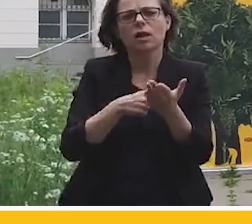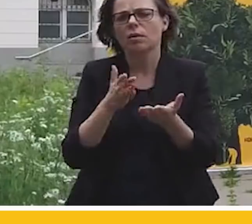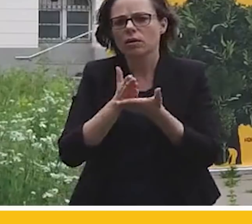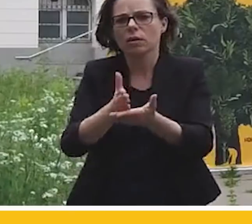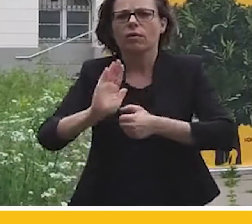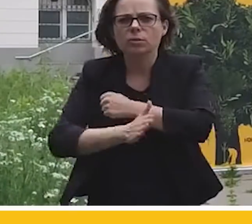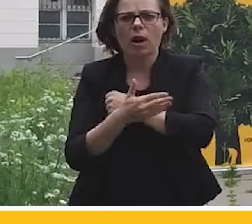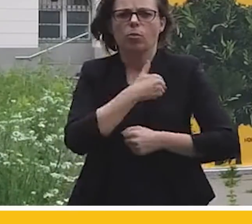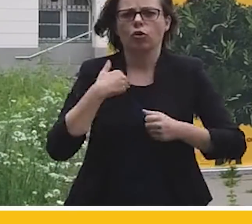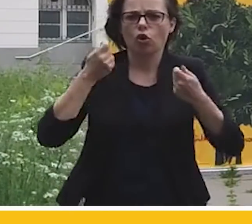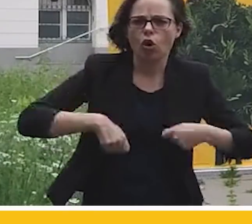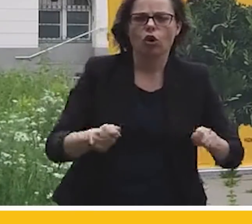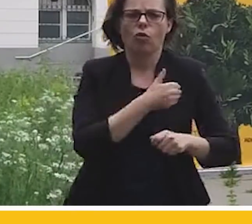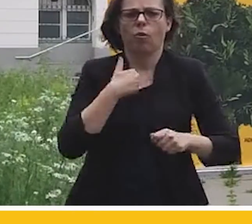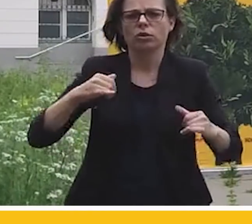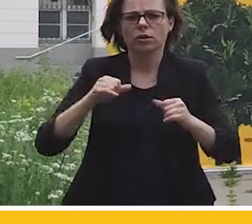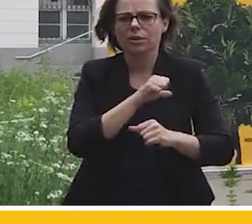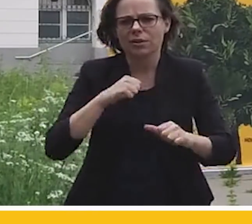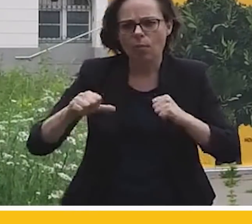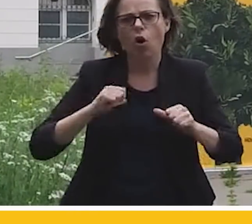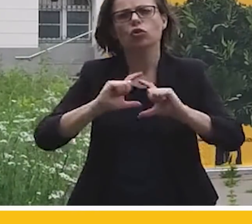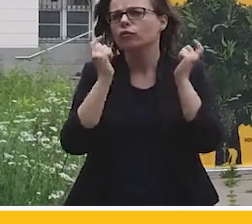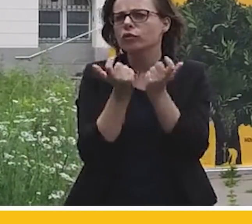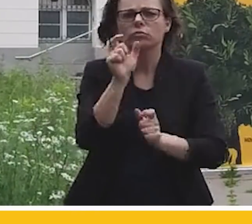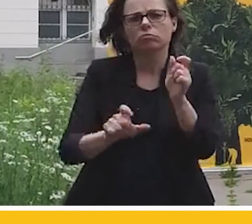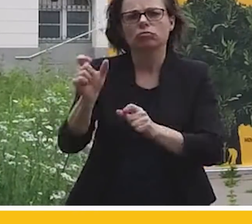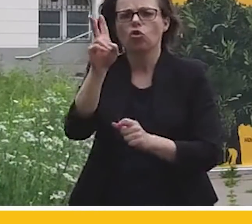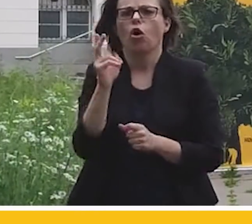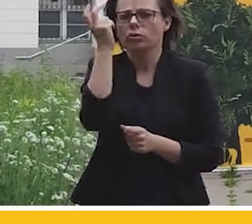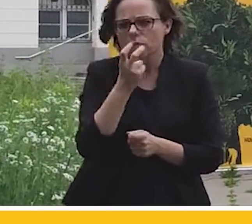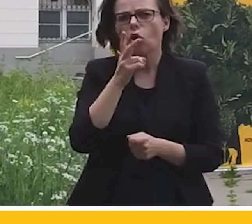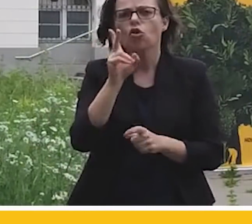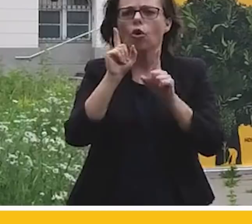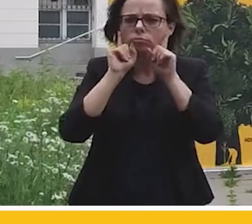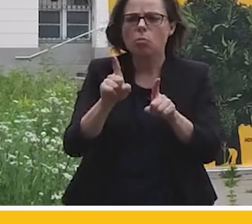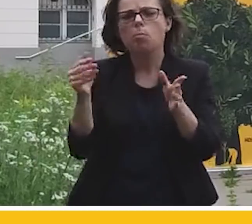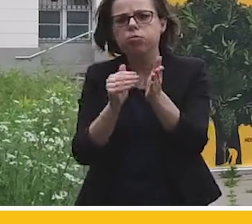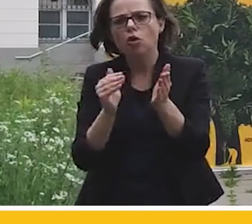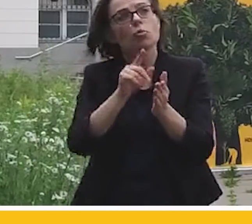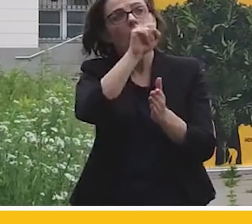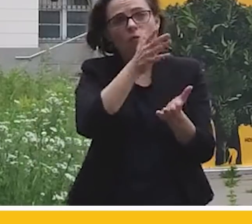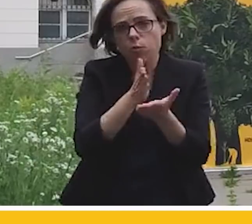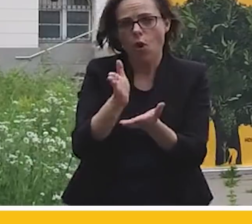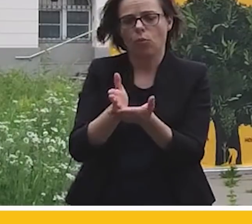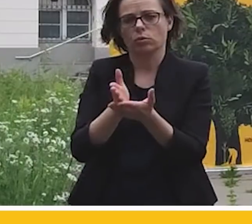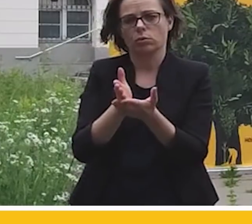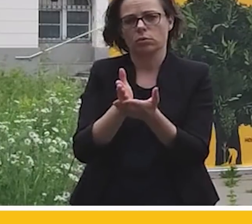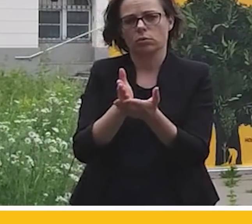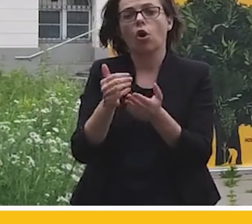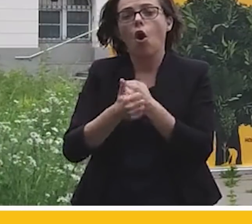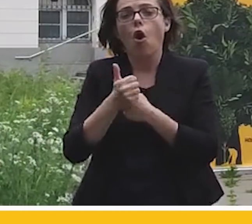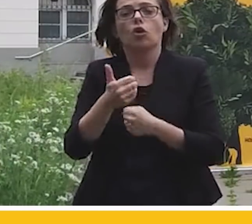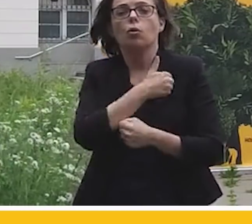polskie samorządy, wszystkich tych, którzy są tym zainteresowani, którzy naprawdę chcą pomocy od państwa w tym zakresie, żeby wodę w Polsce